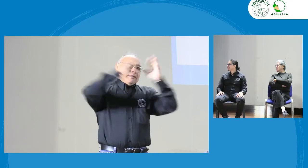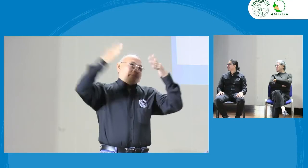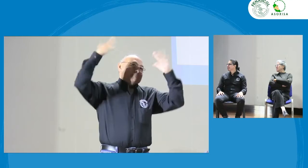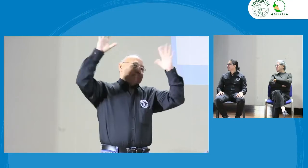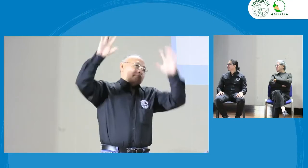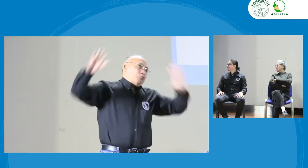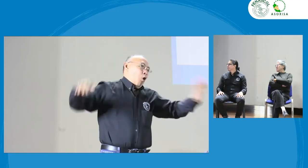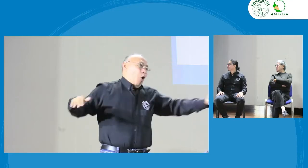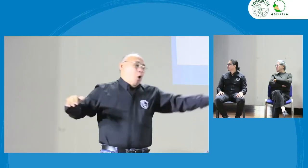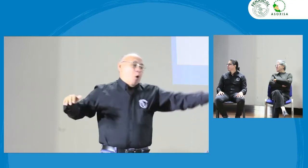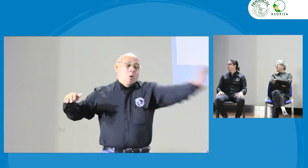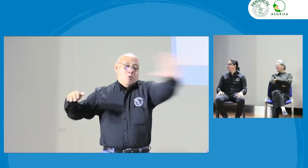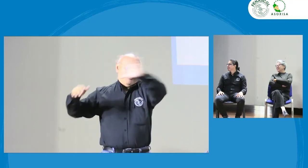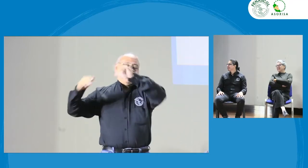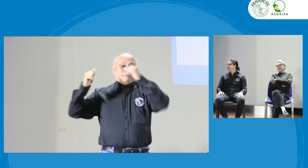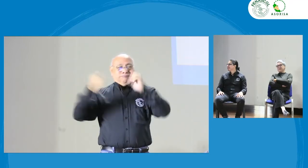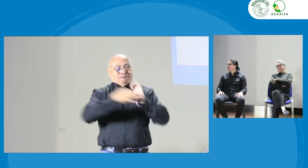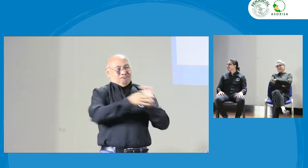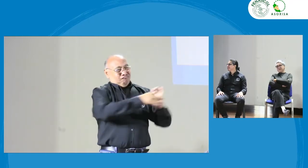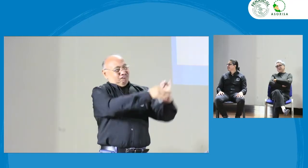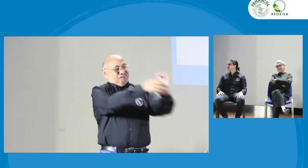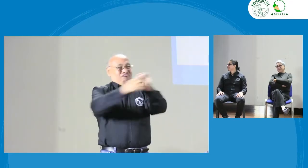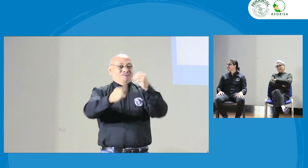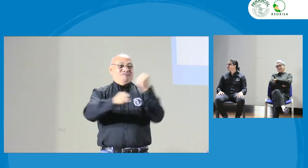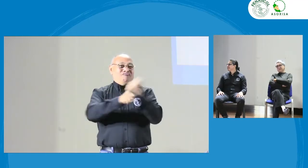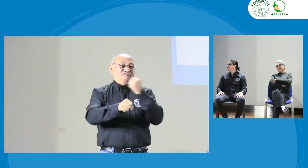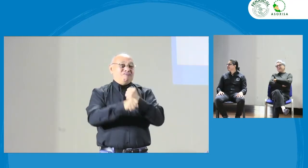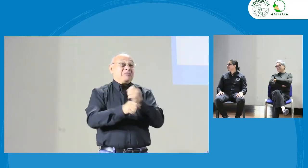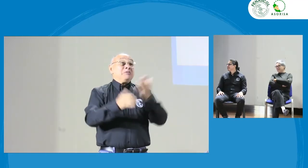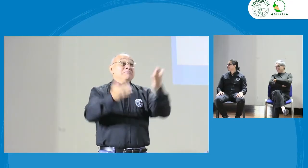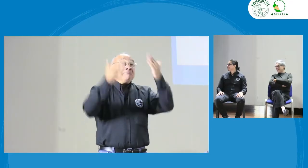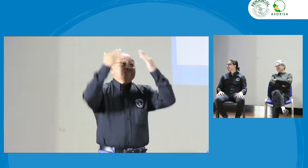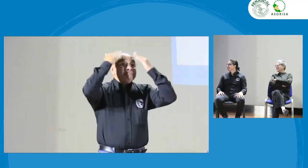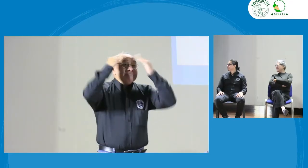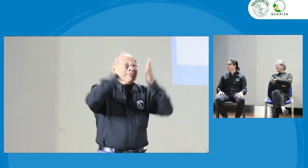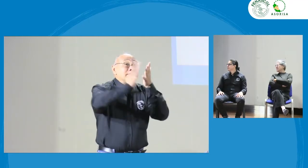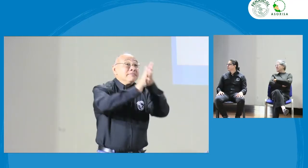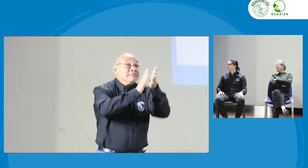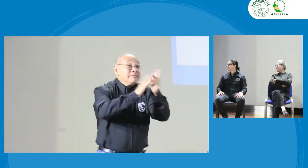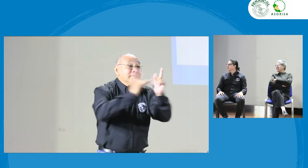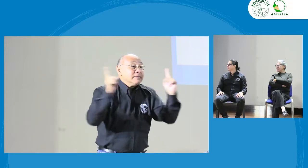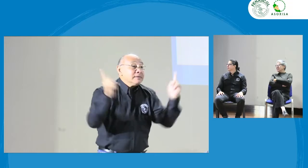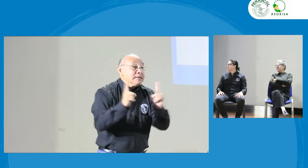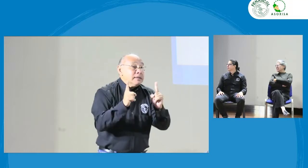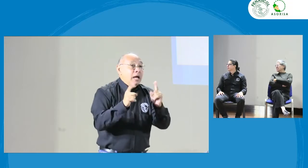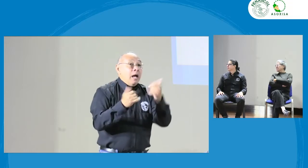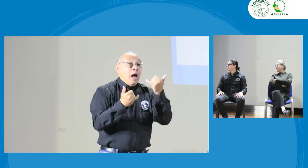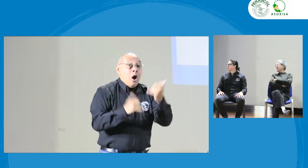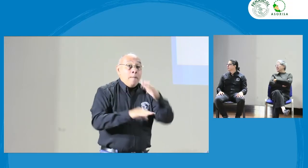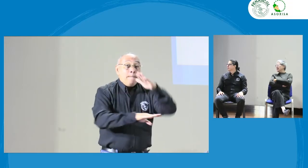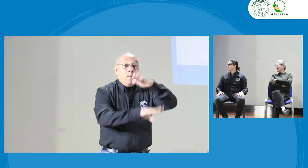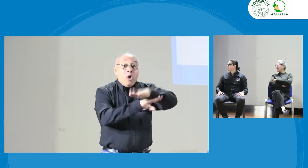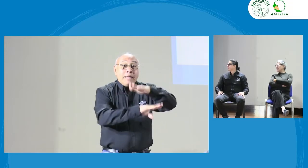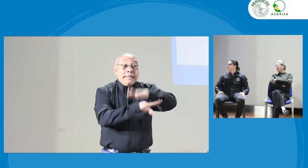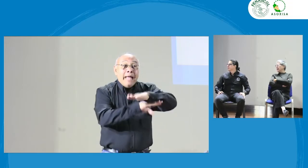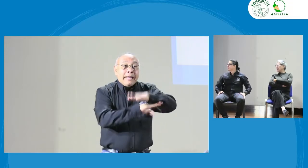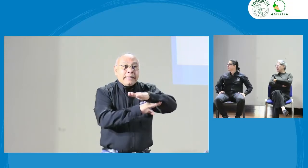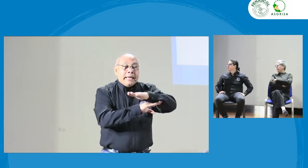Colombianas, y vamos a unirnos en esta celebración, y vamos a trabajar por ello. les cuento además